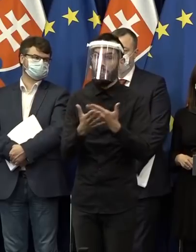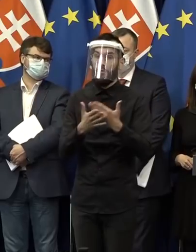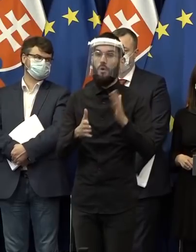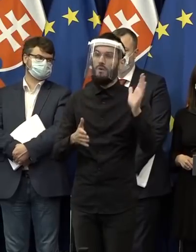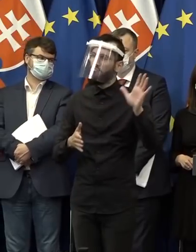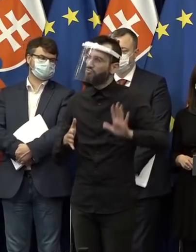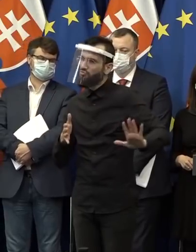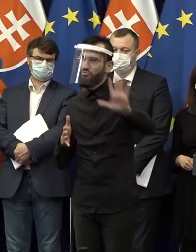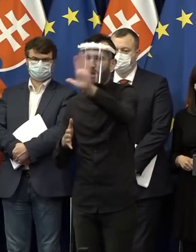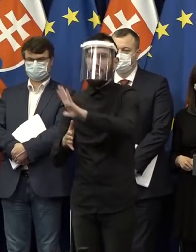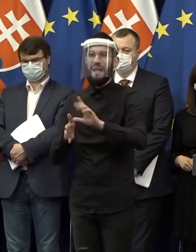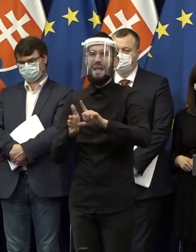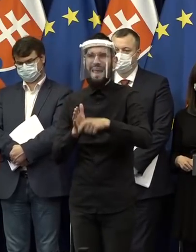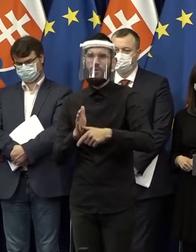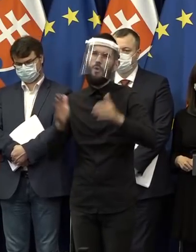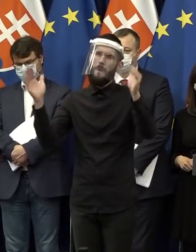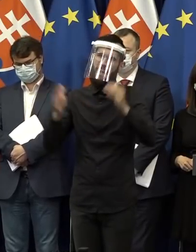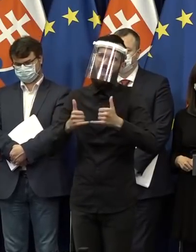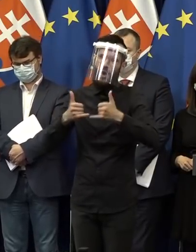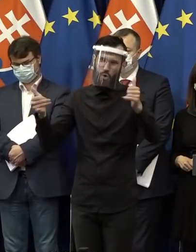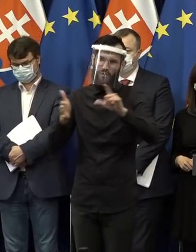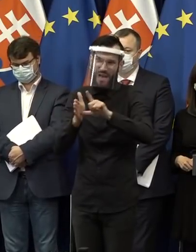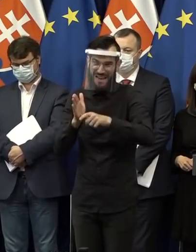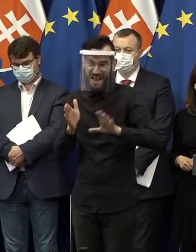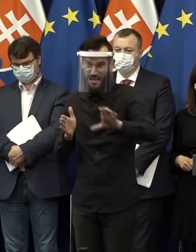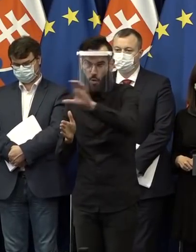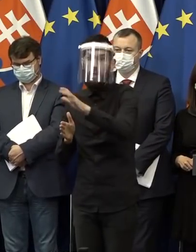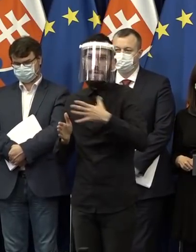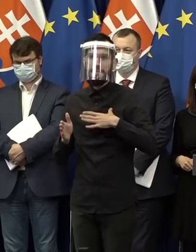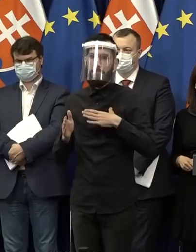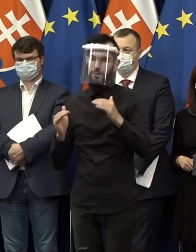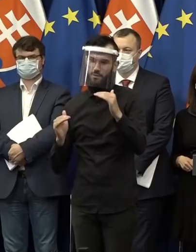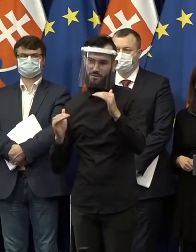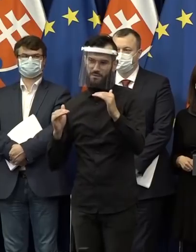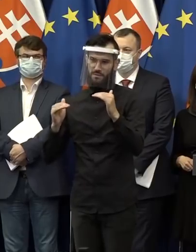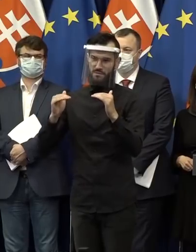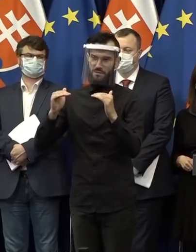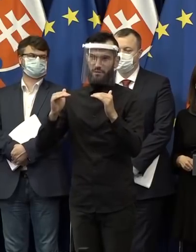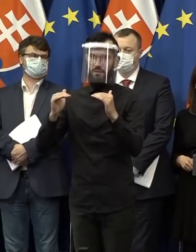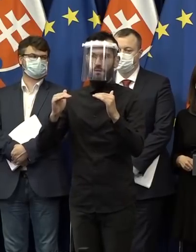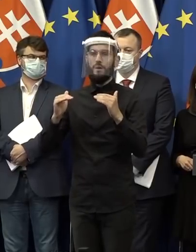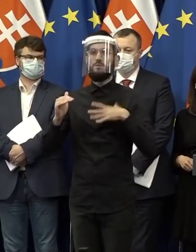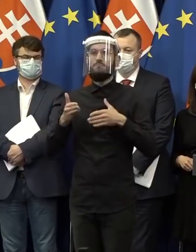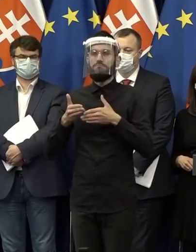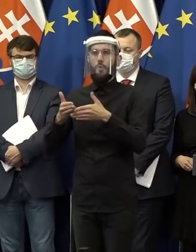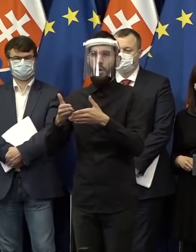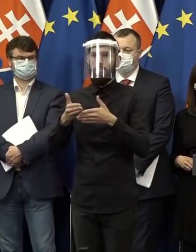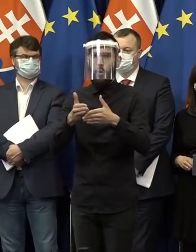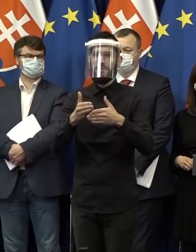regiony a hlavne menej rozvinuté regiony sa rozvíjali rovnomerne a aby sme do nich nasmerovali